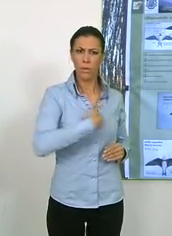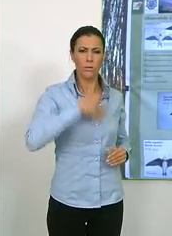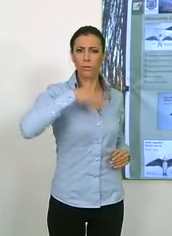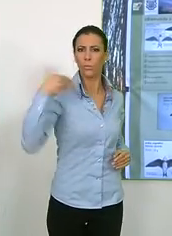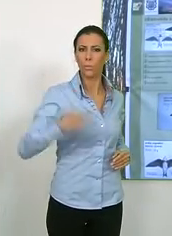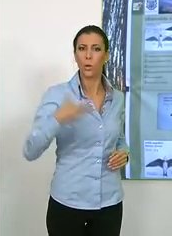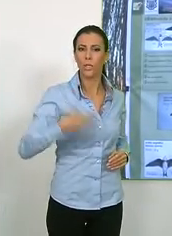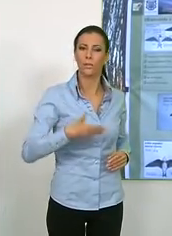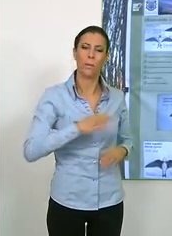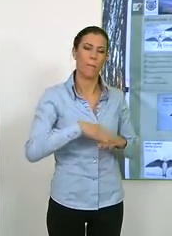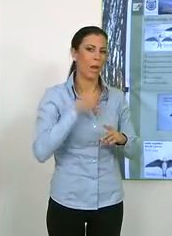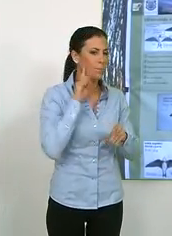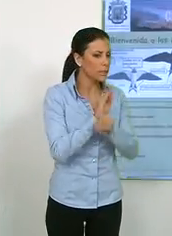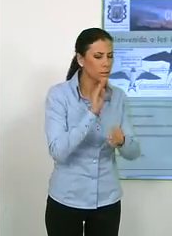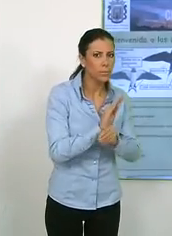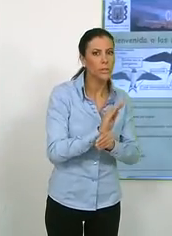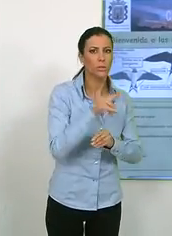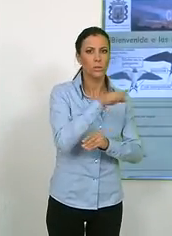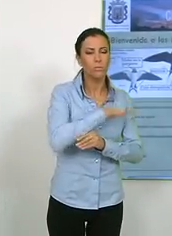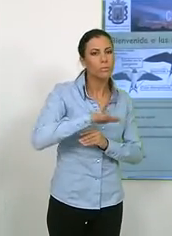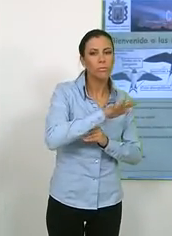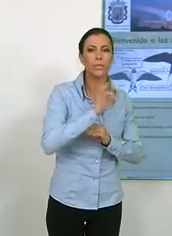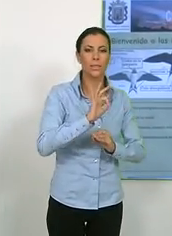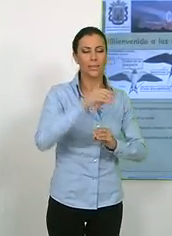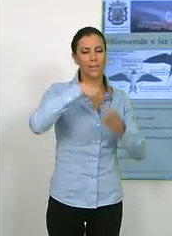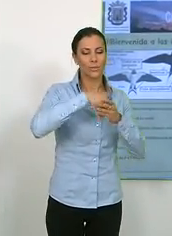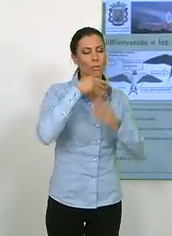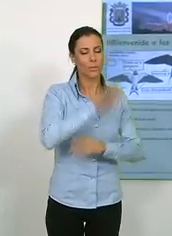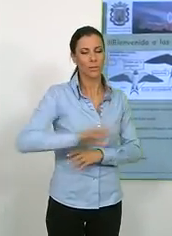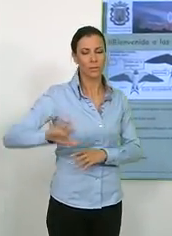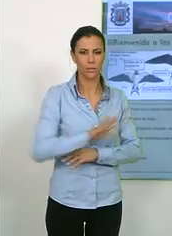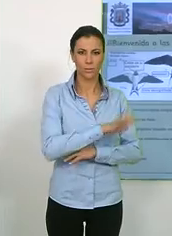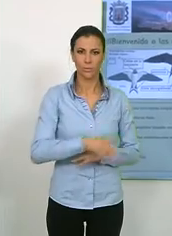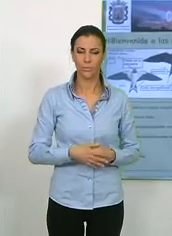esencial en el mantenimiento de la biodiversidad en el Mediterráneo.